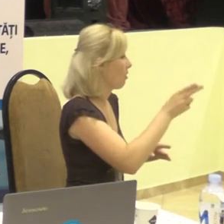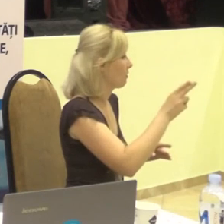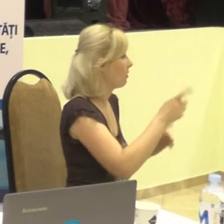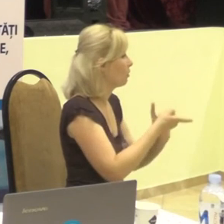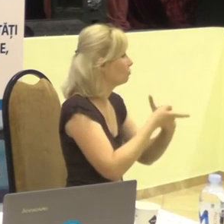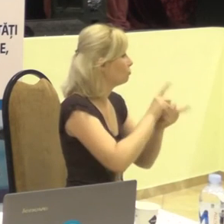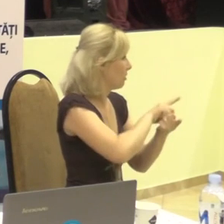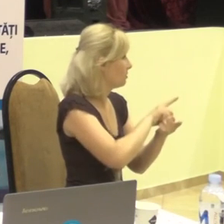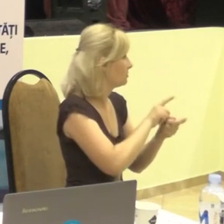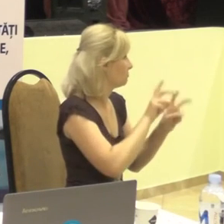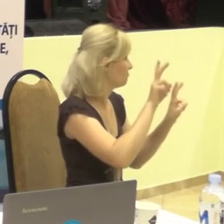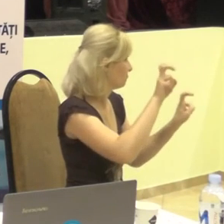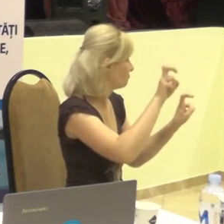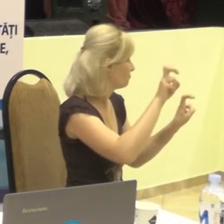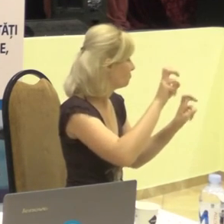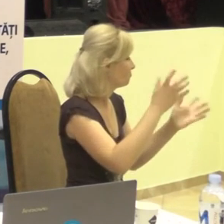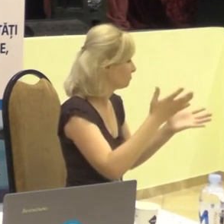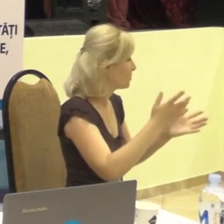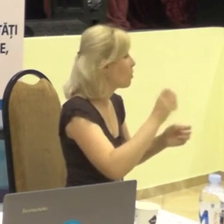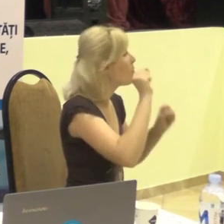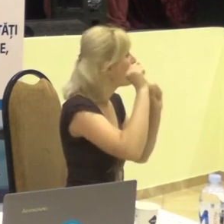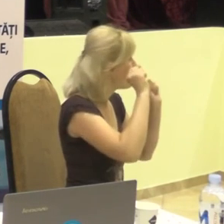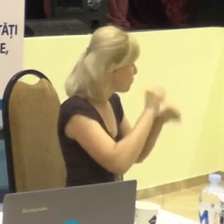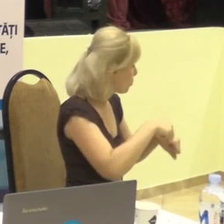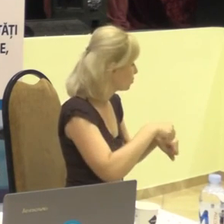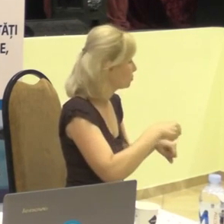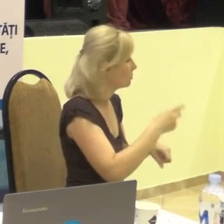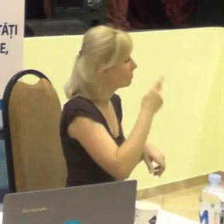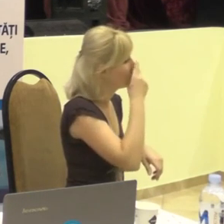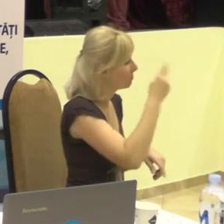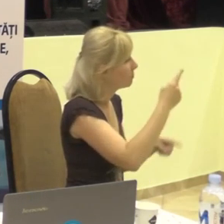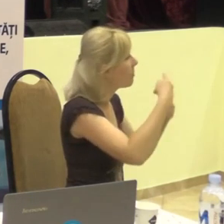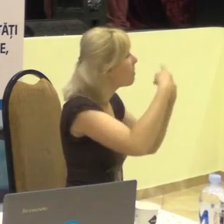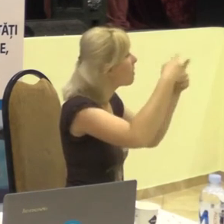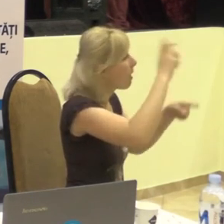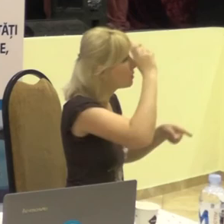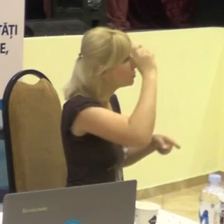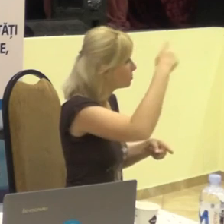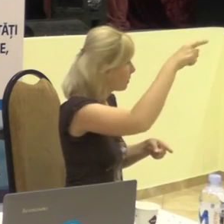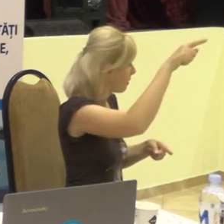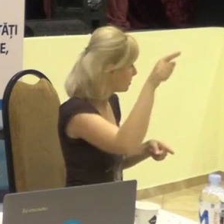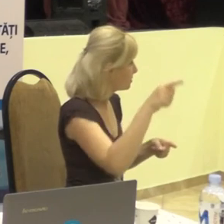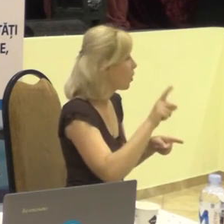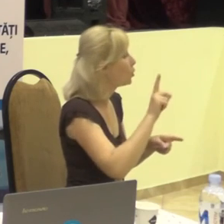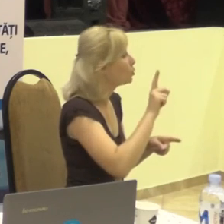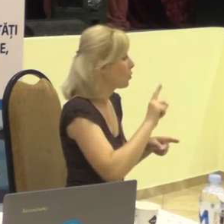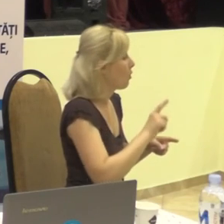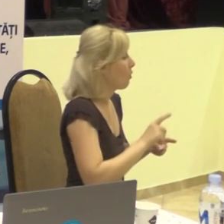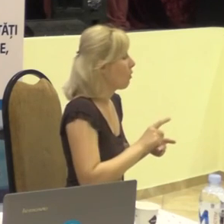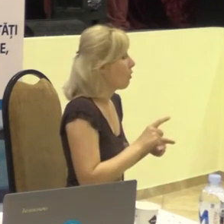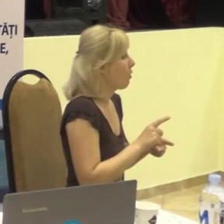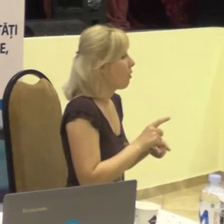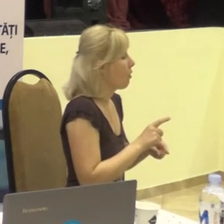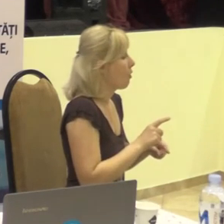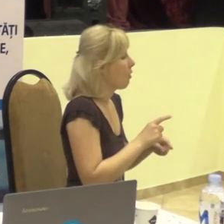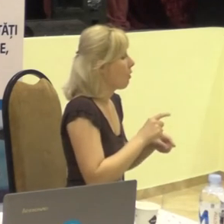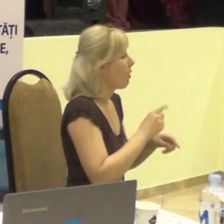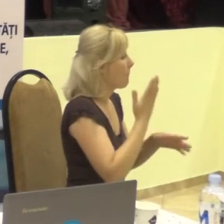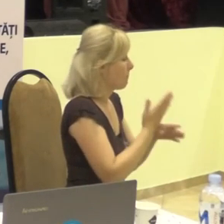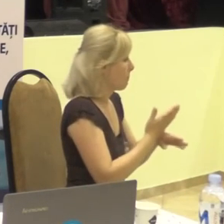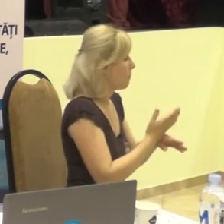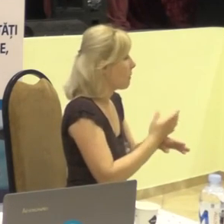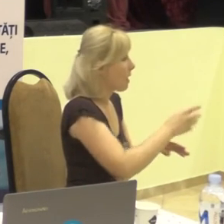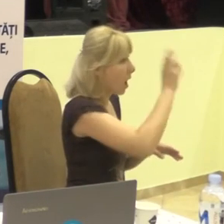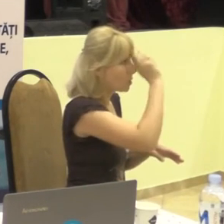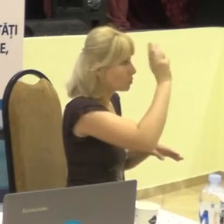putem să-l urmărim și în alte state, când în baza registrului